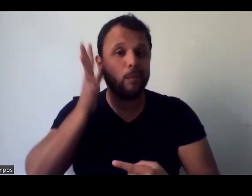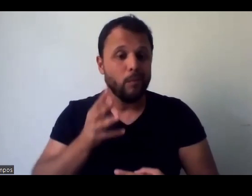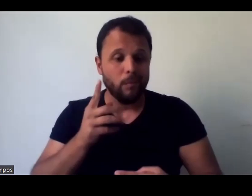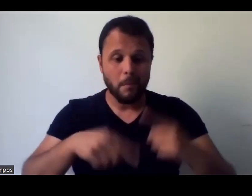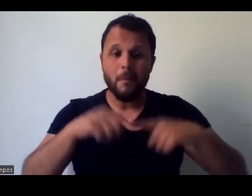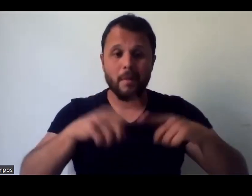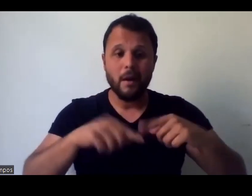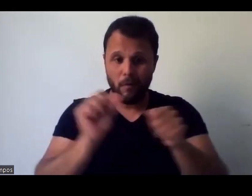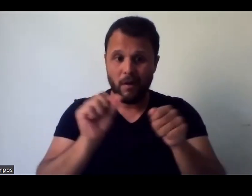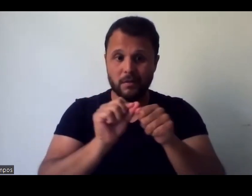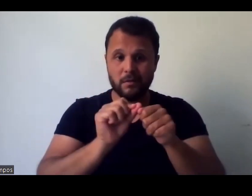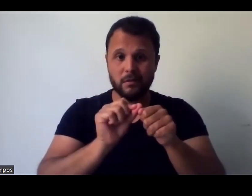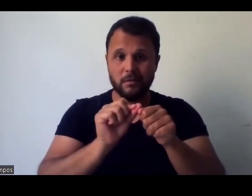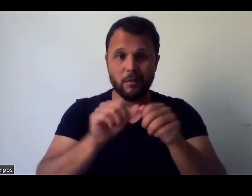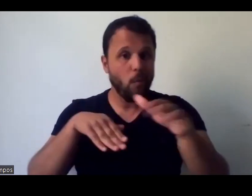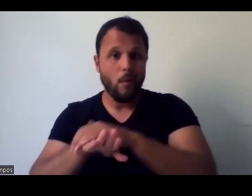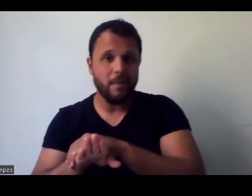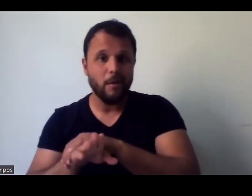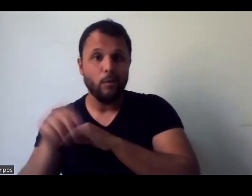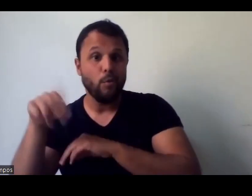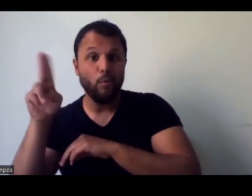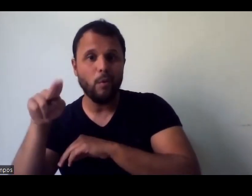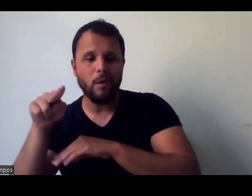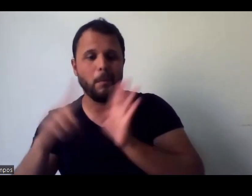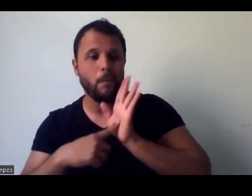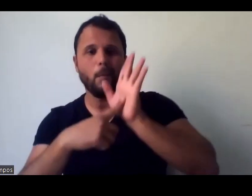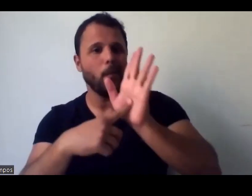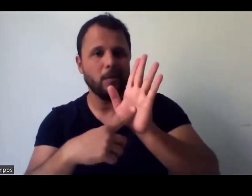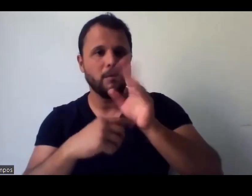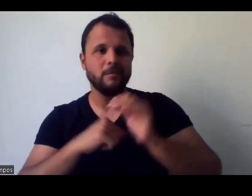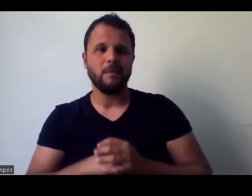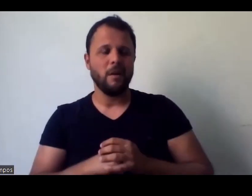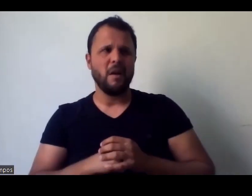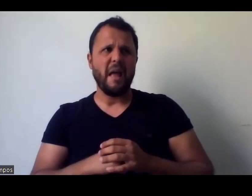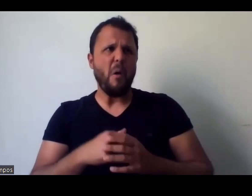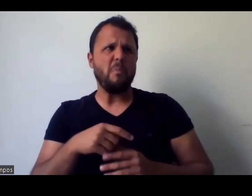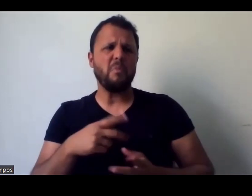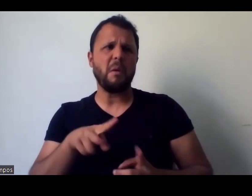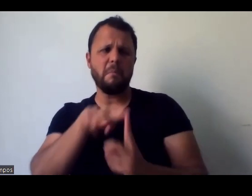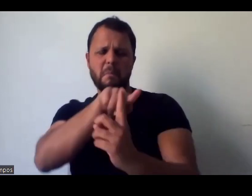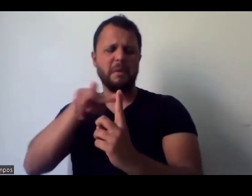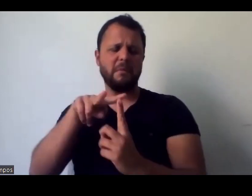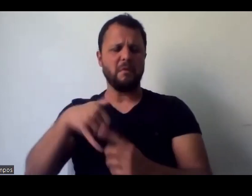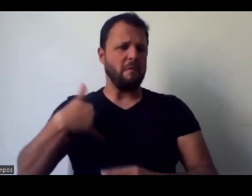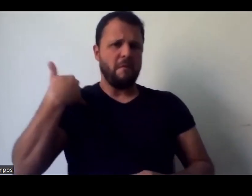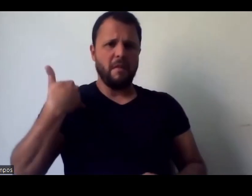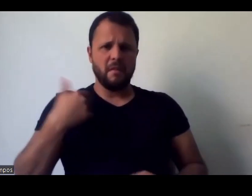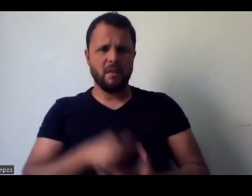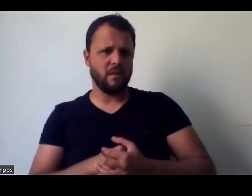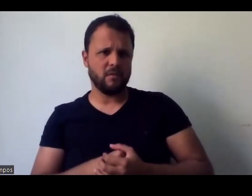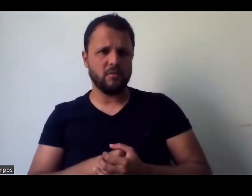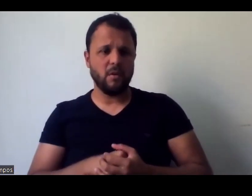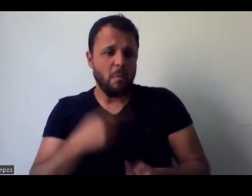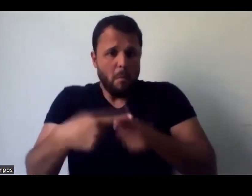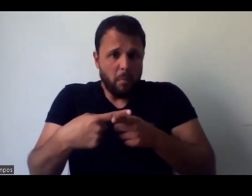gente também não é uma questão de vaidade, né, Viviane, eu não vejo como uma vaidade, eu vejo como um orgulho, você fez um material,